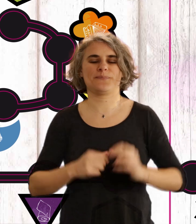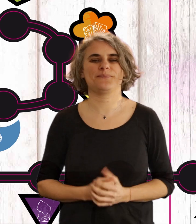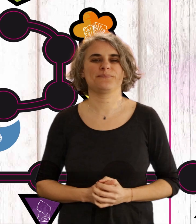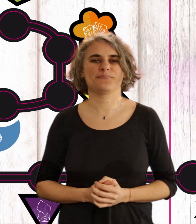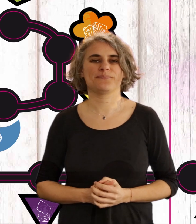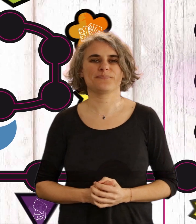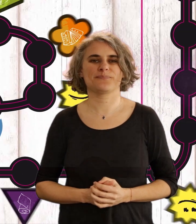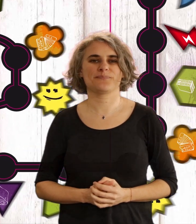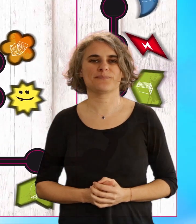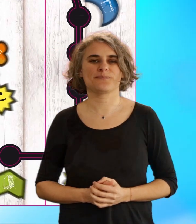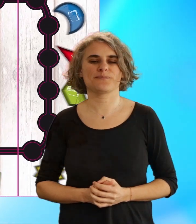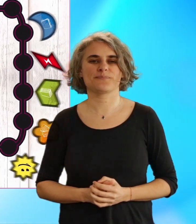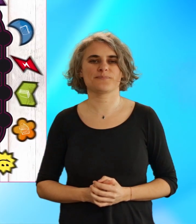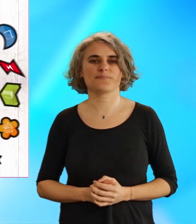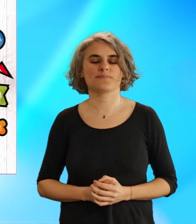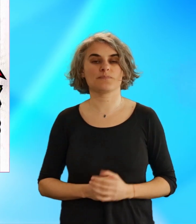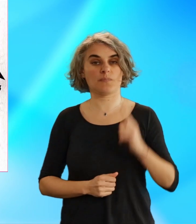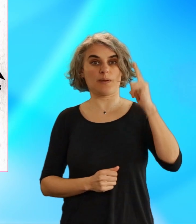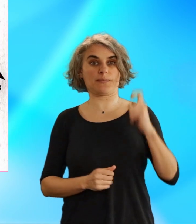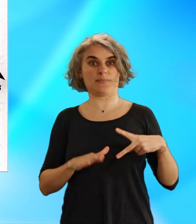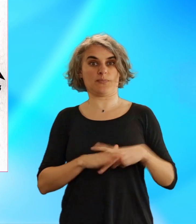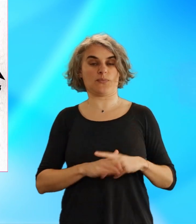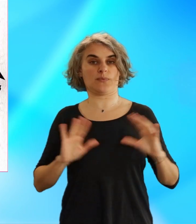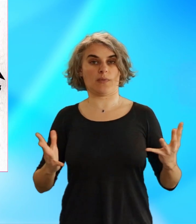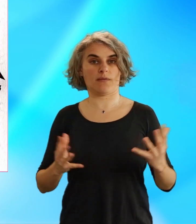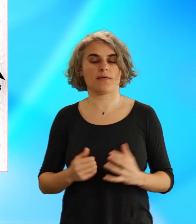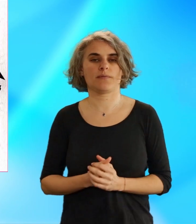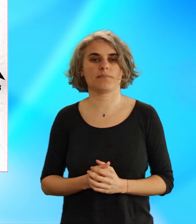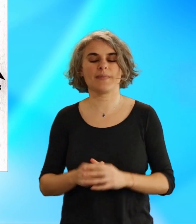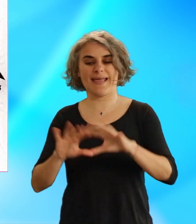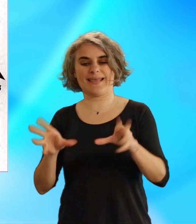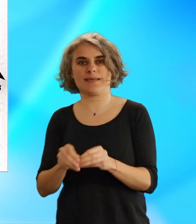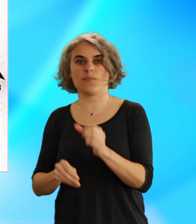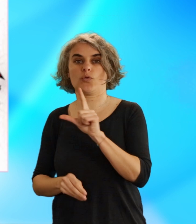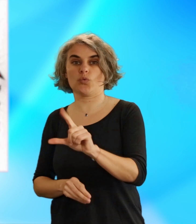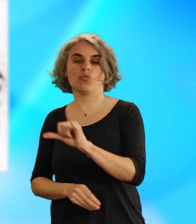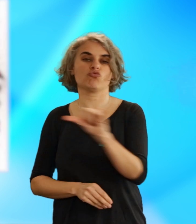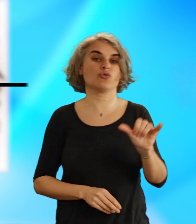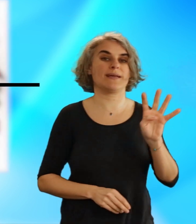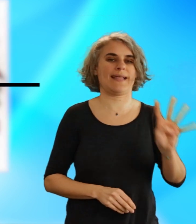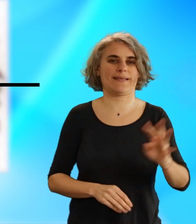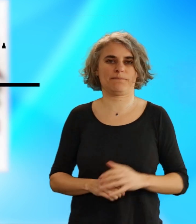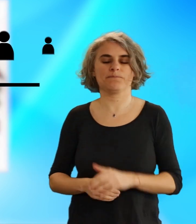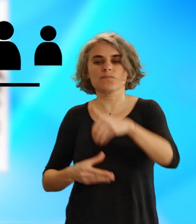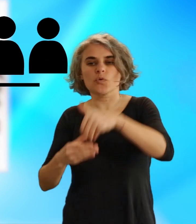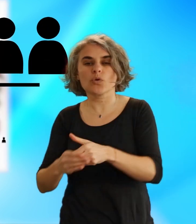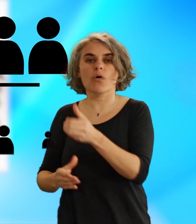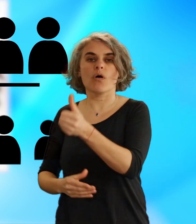une étoile au centre du plateau. Pour débuter. Constituer 2 à 4 équipes de